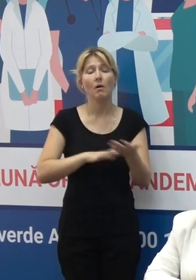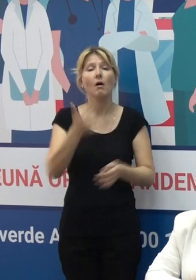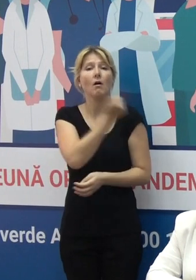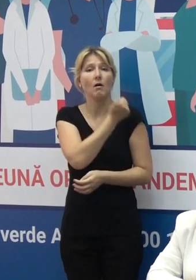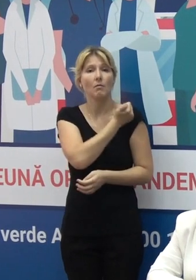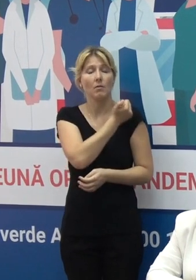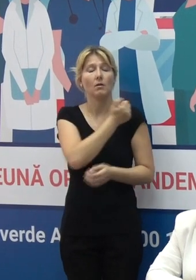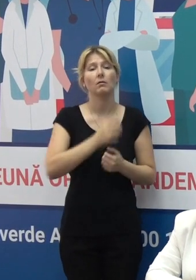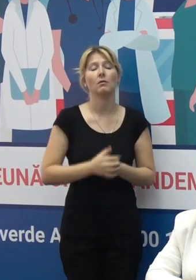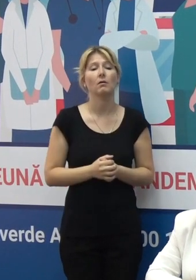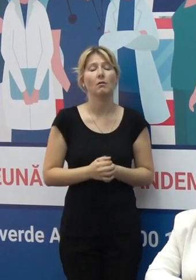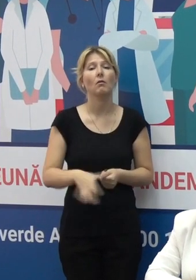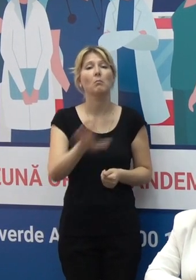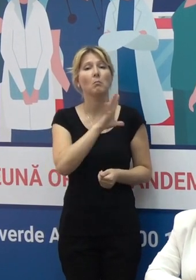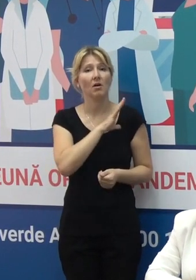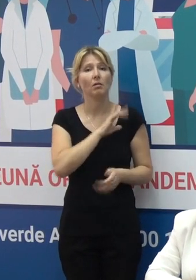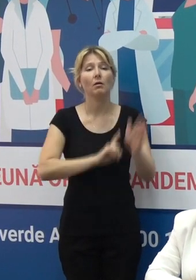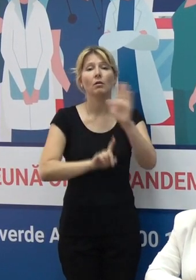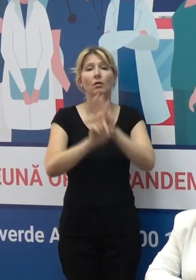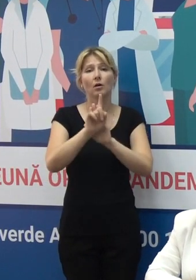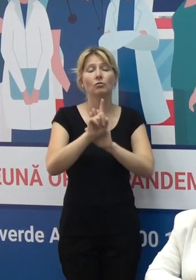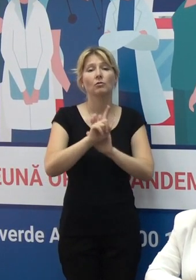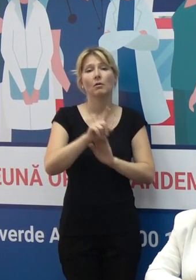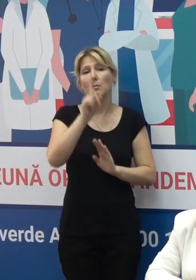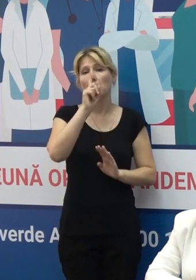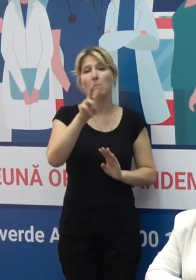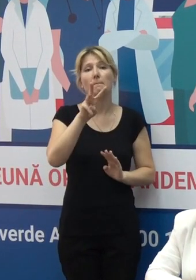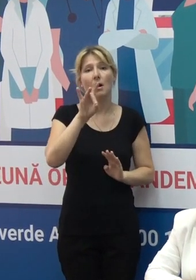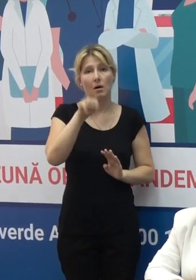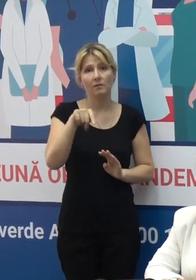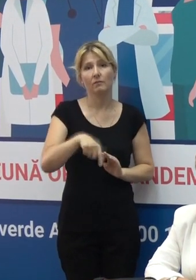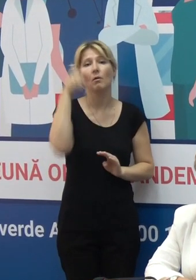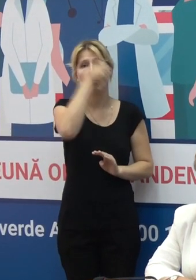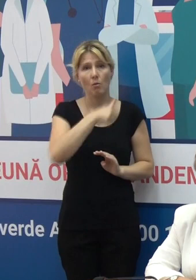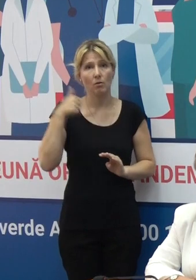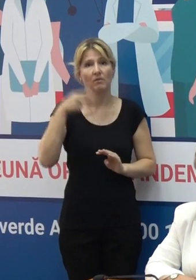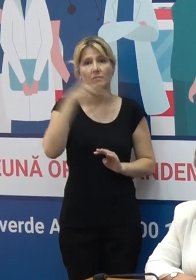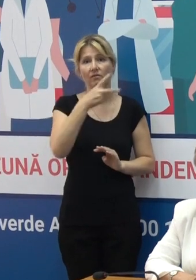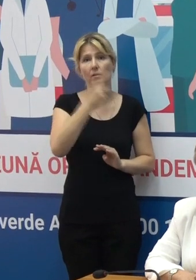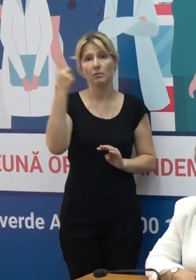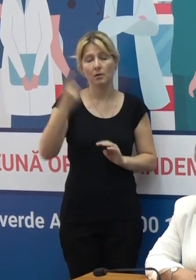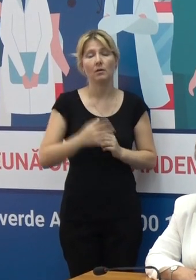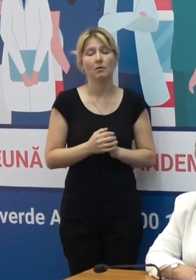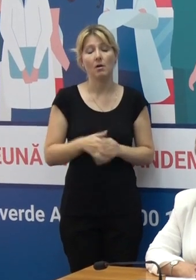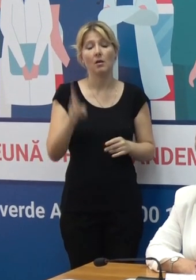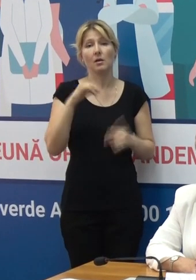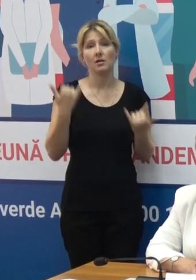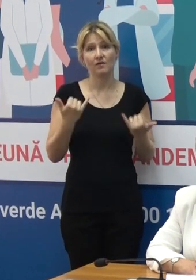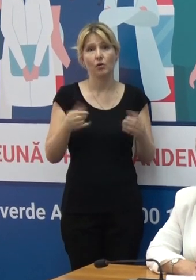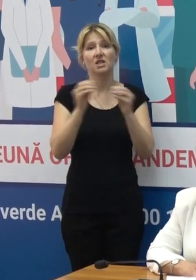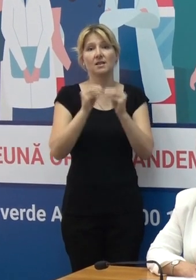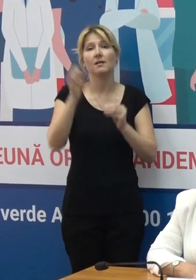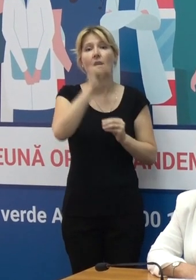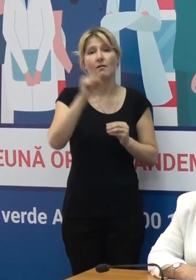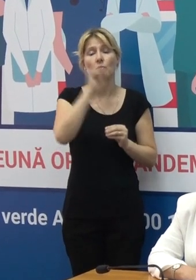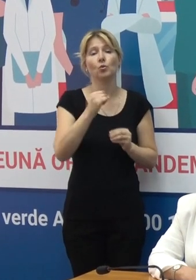Republica Moldova a fost inițiată în luna martiei acestui an. Astăzi, la data de 10 august,